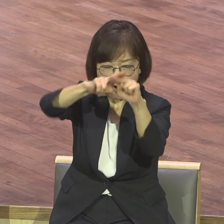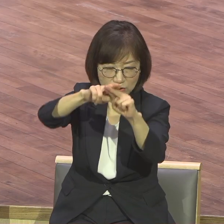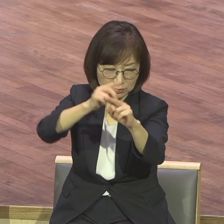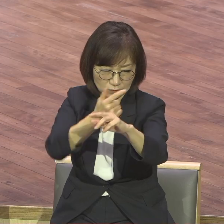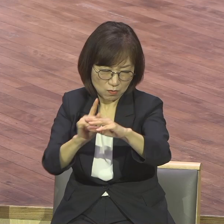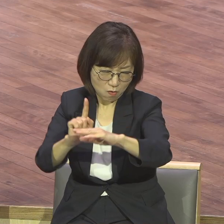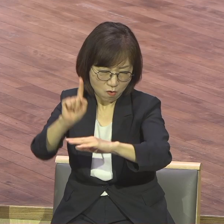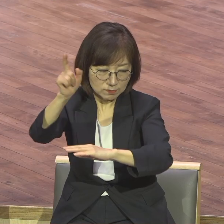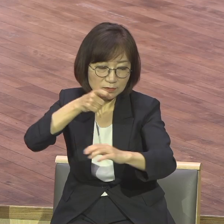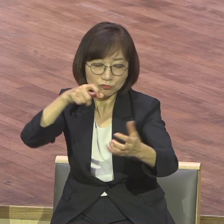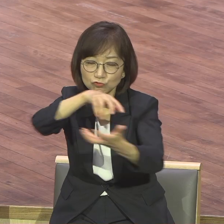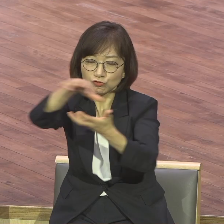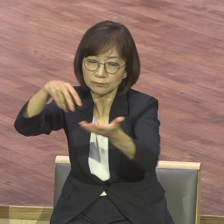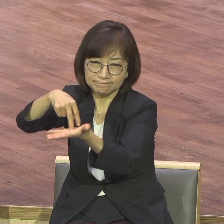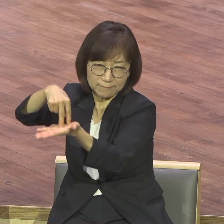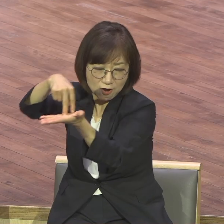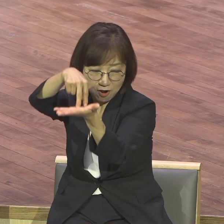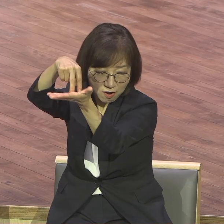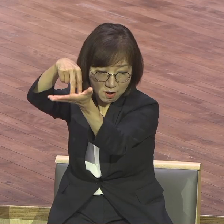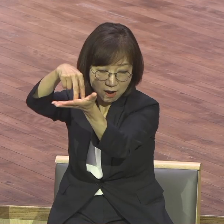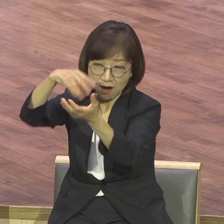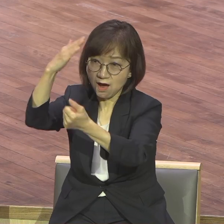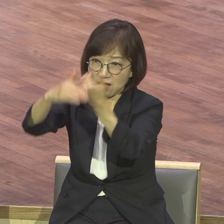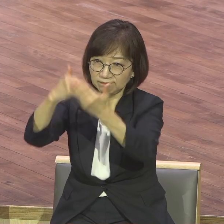올라가 지극히 높은 이와 같아지리라